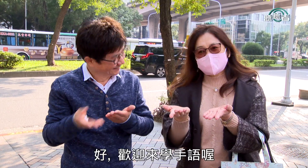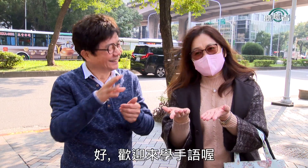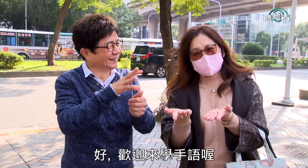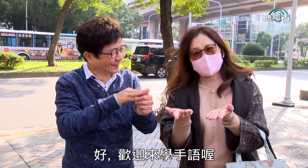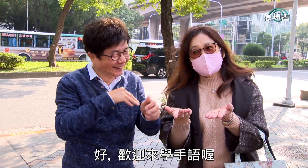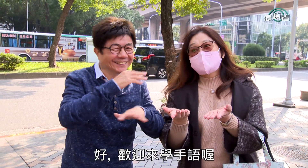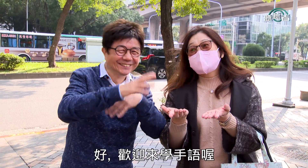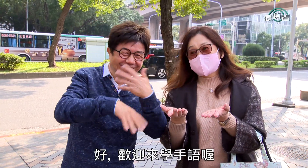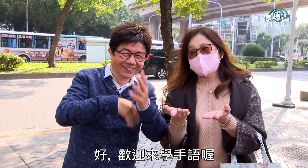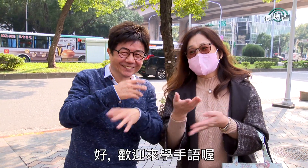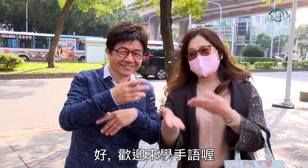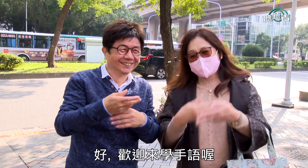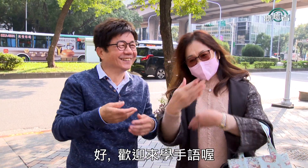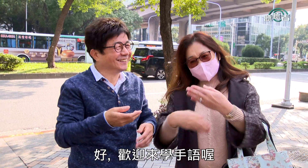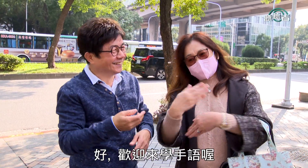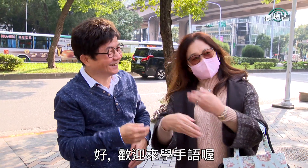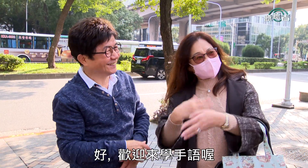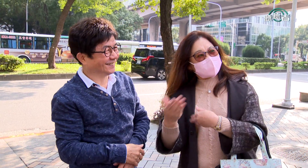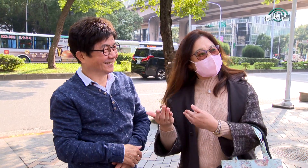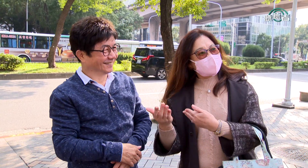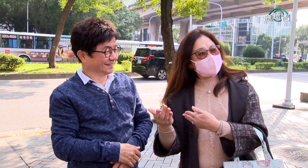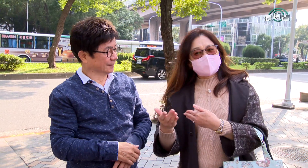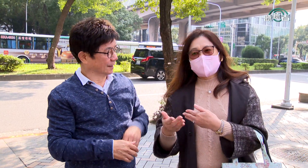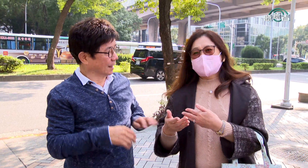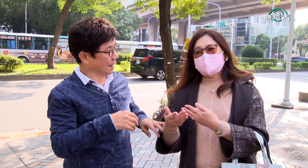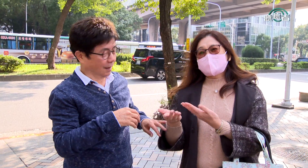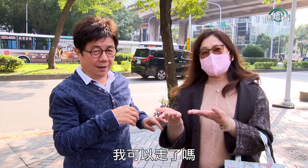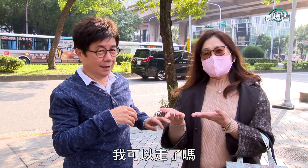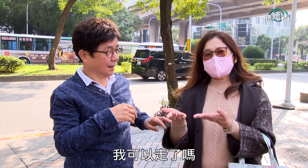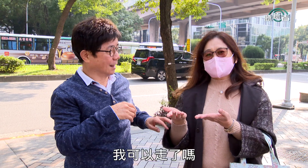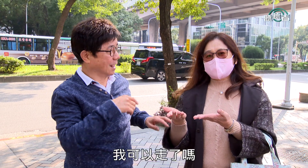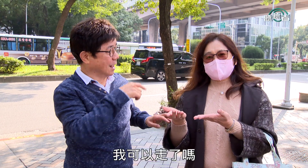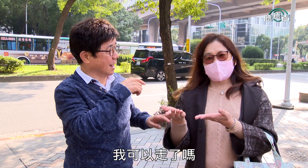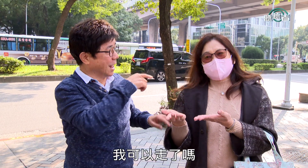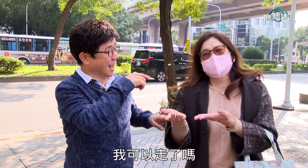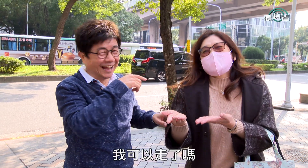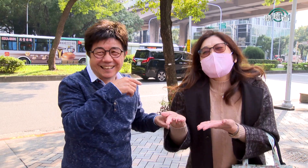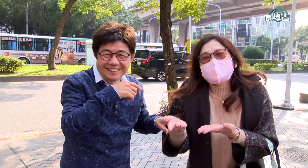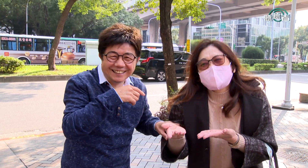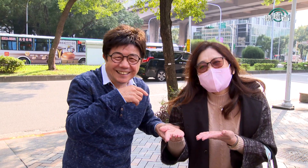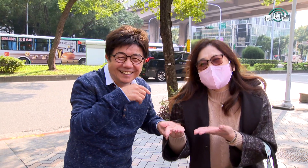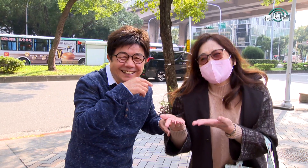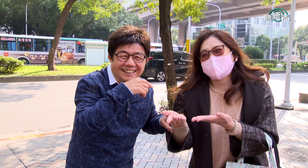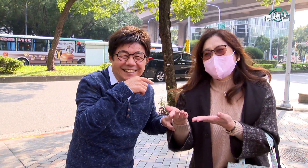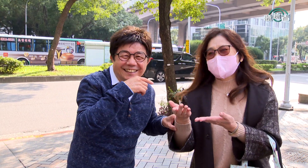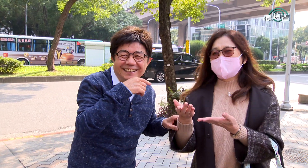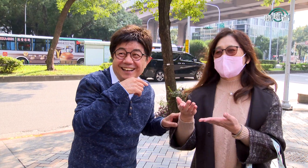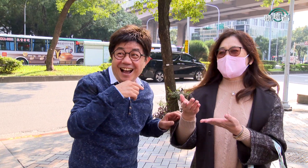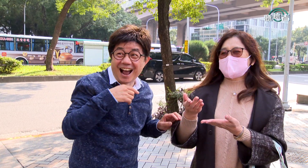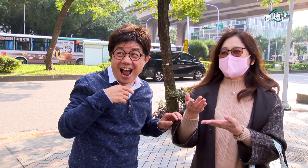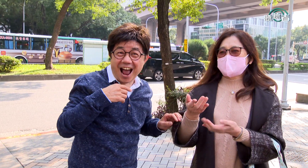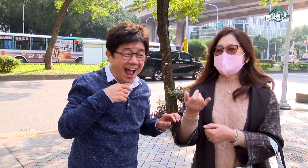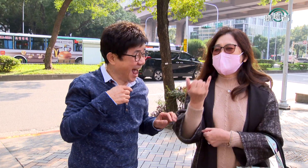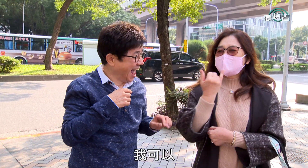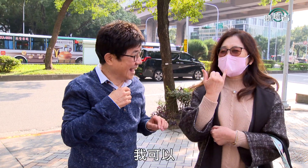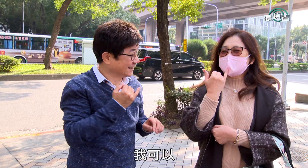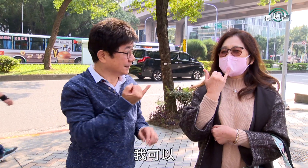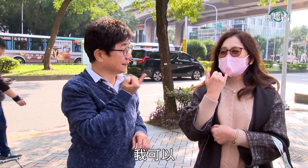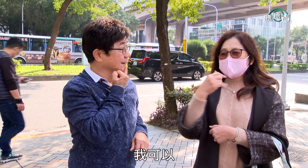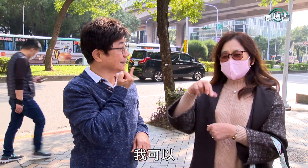欢迎来学手语哦我可以走了吗好可以我 可以